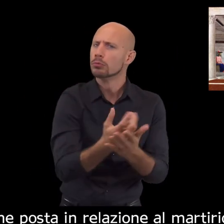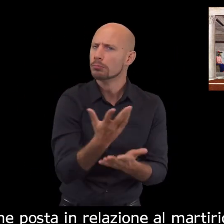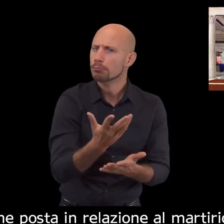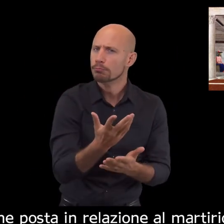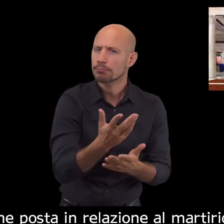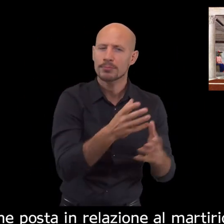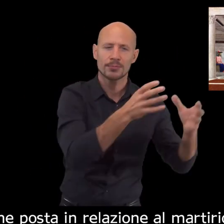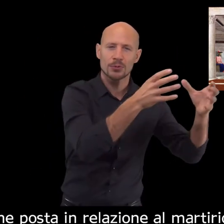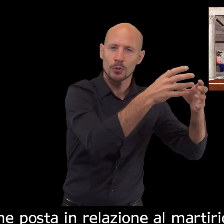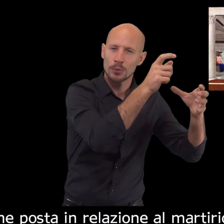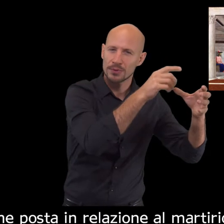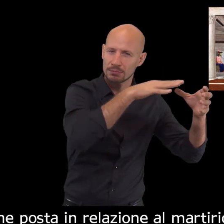piano sotto un elegante loggiato.